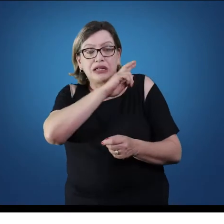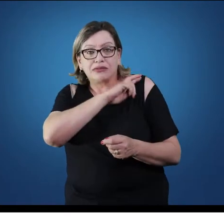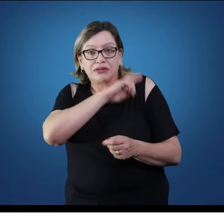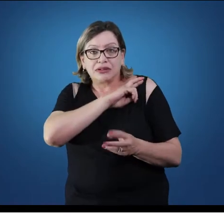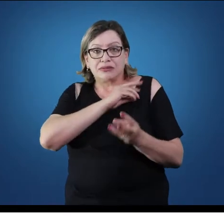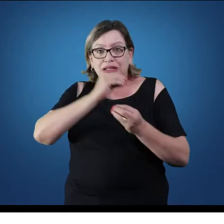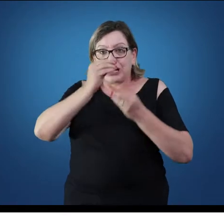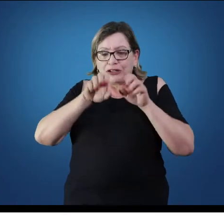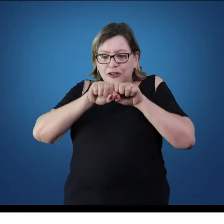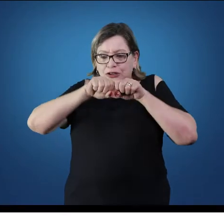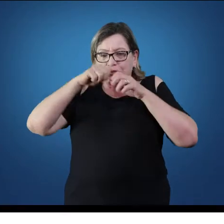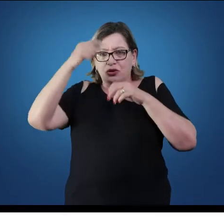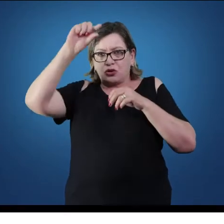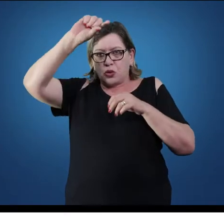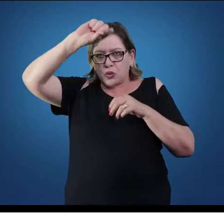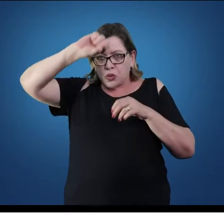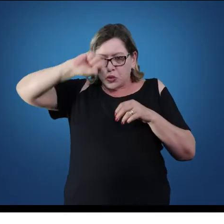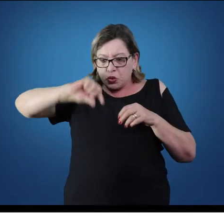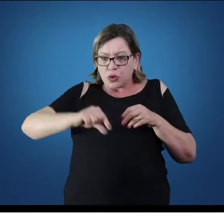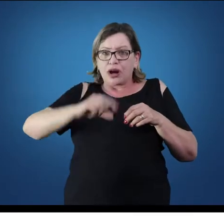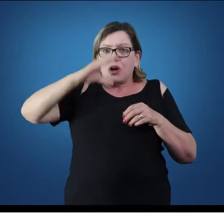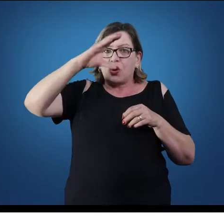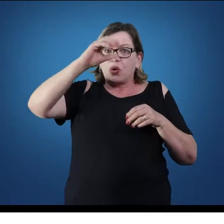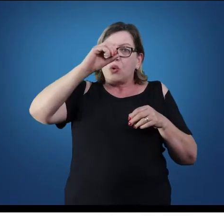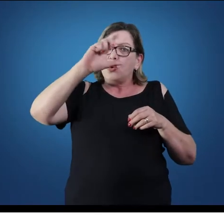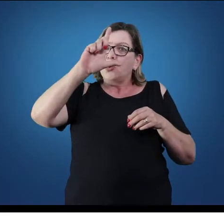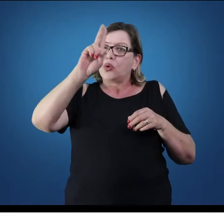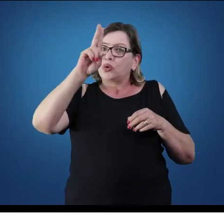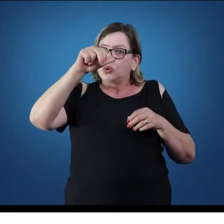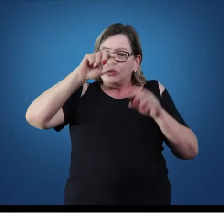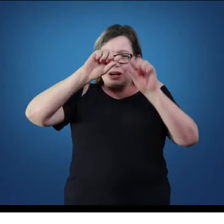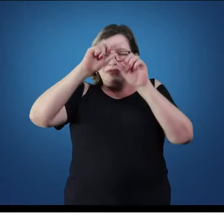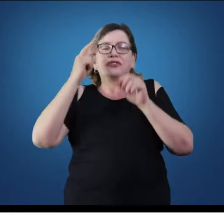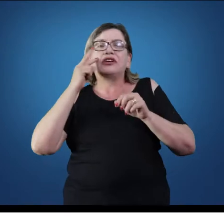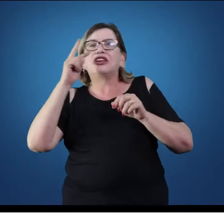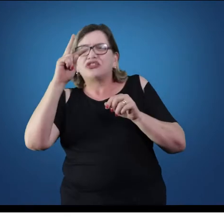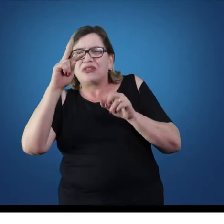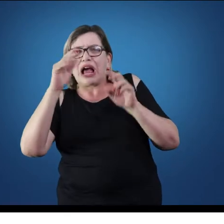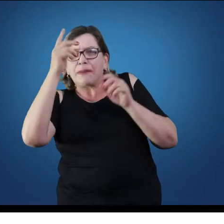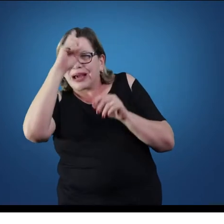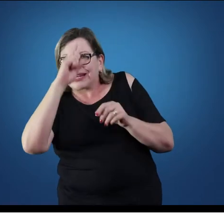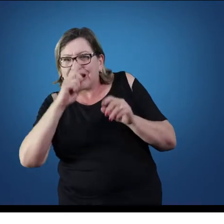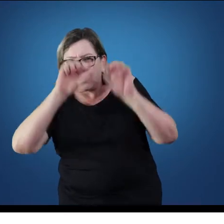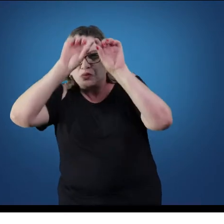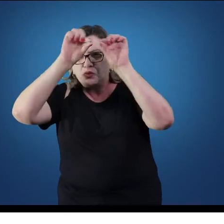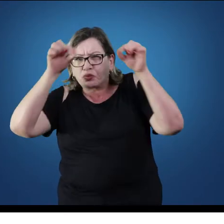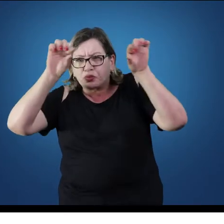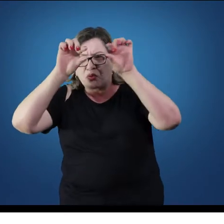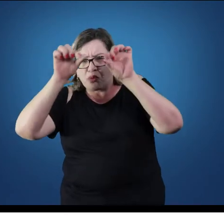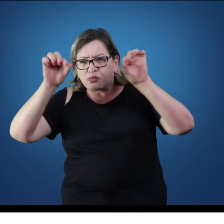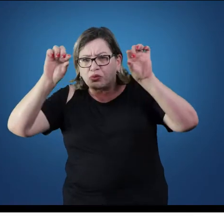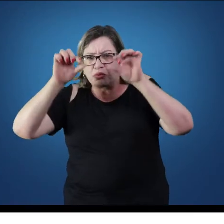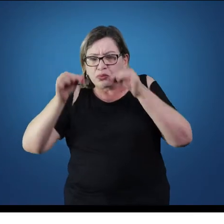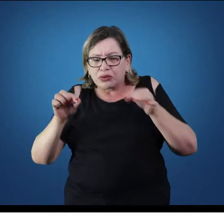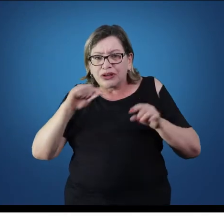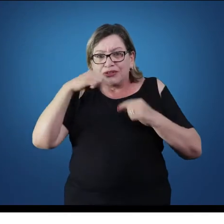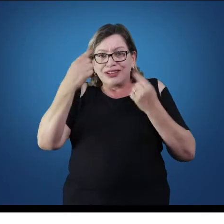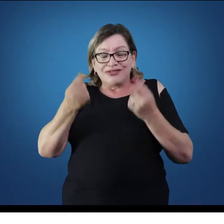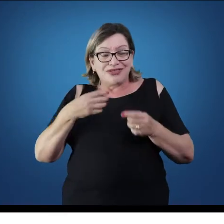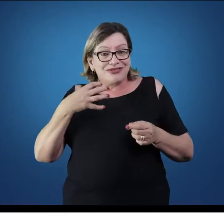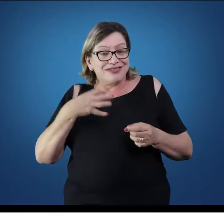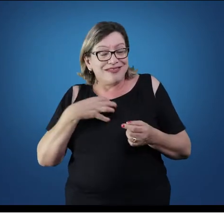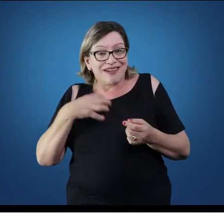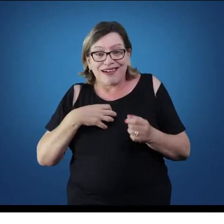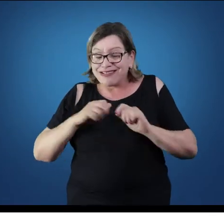através das ramificações nervosas, então o a gente está vendo aqui em amarelinho na coluna vertebral. Aqui vocês vão sentir